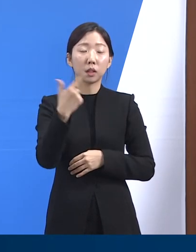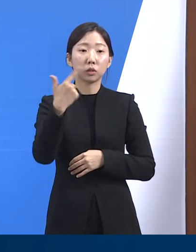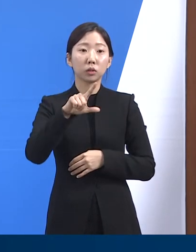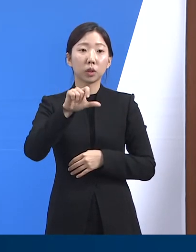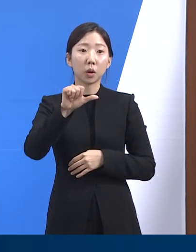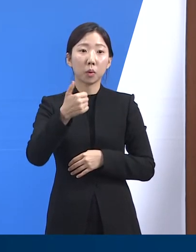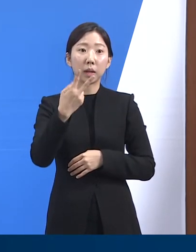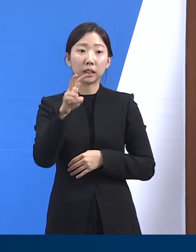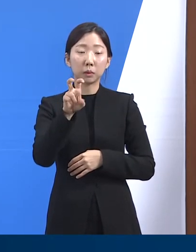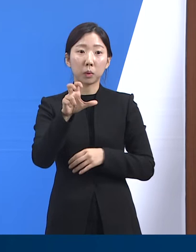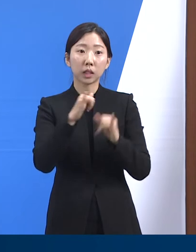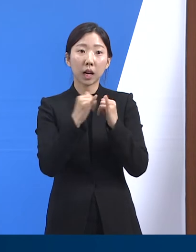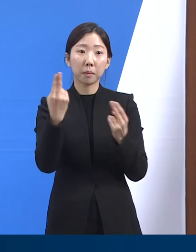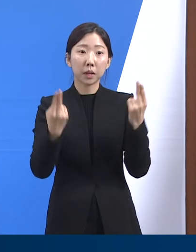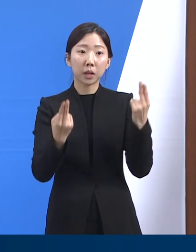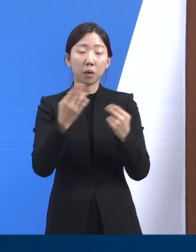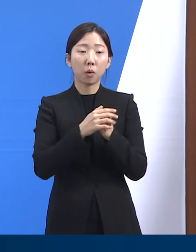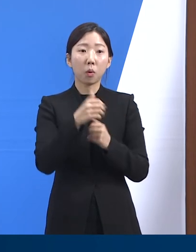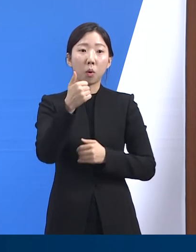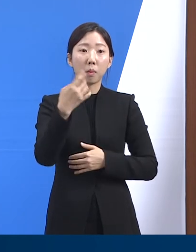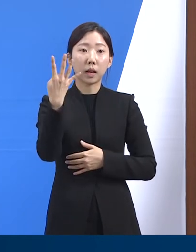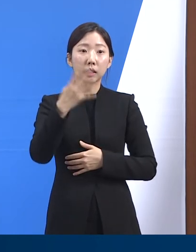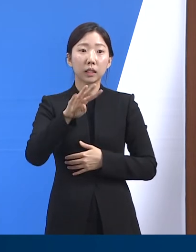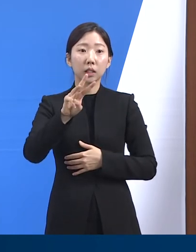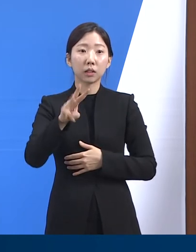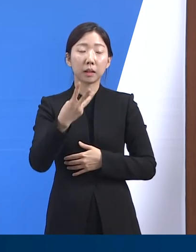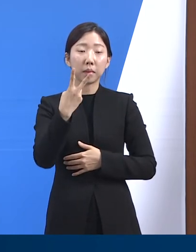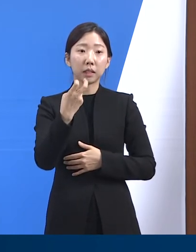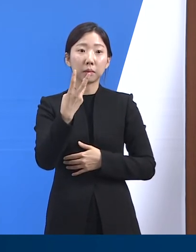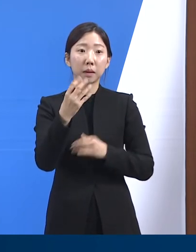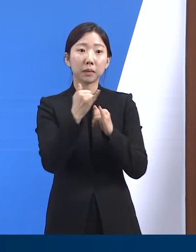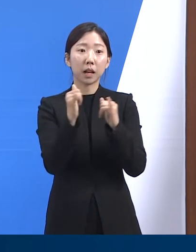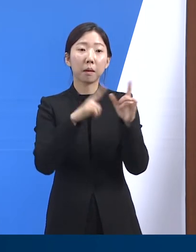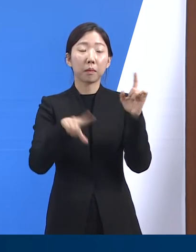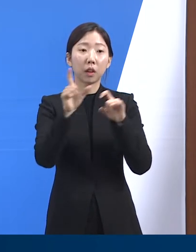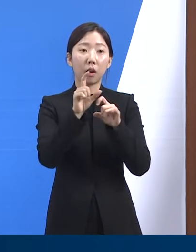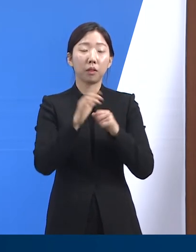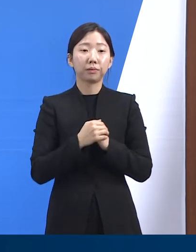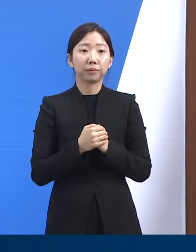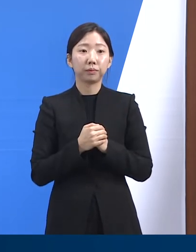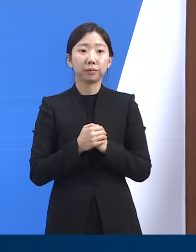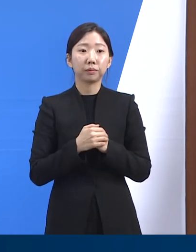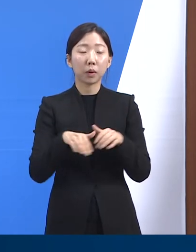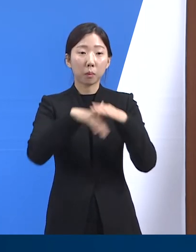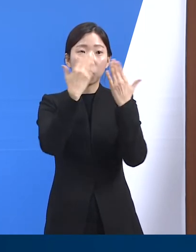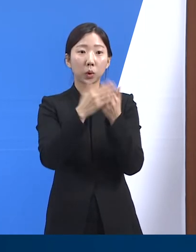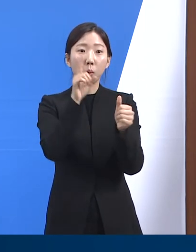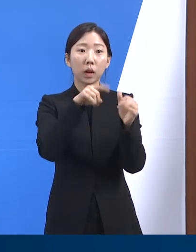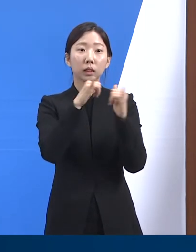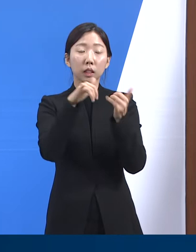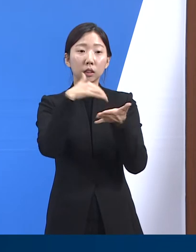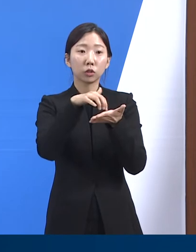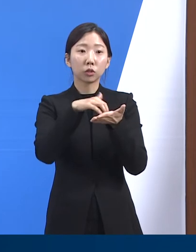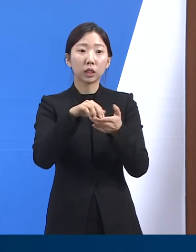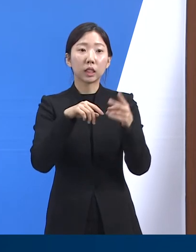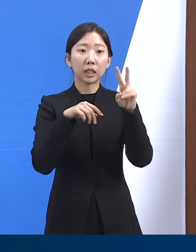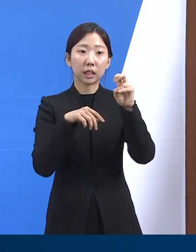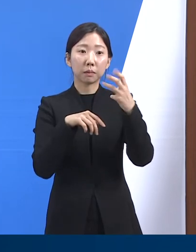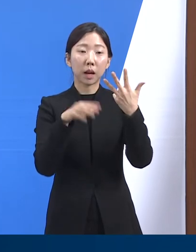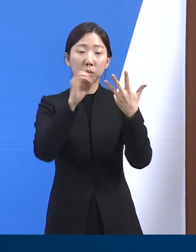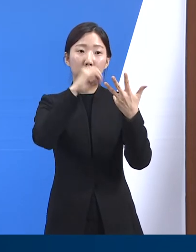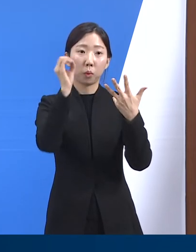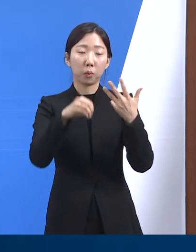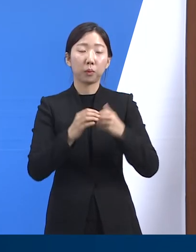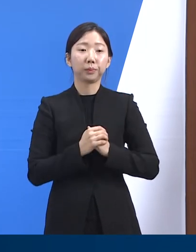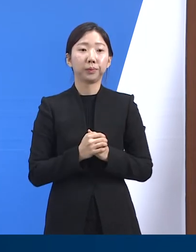,525명 대비 5만 4,323명 증가하였으며 전체 확진자 중 28%를 차지하고 있습니다.